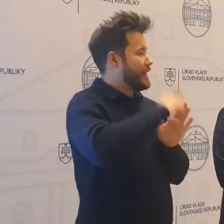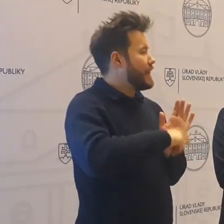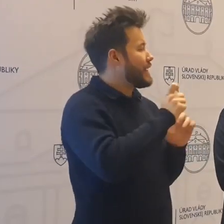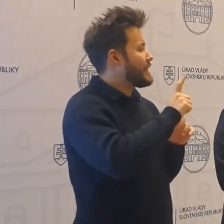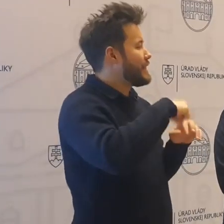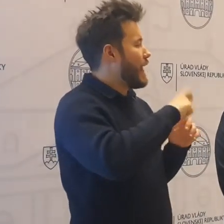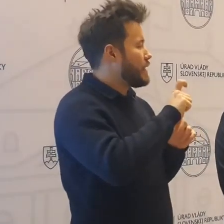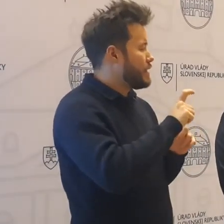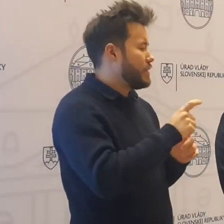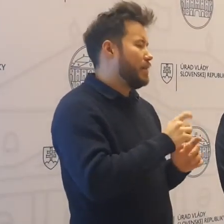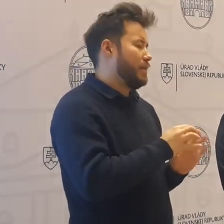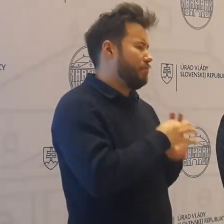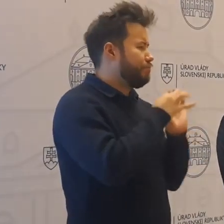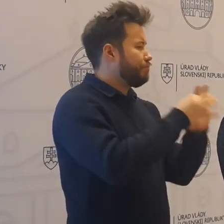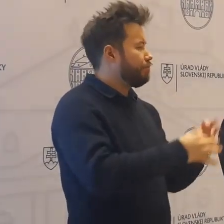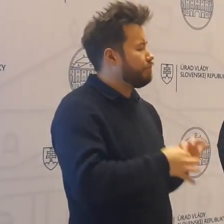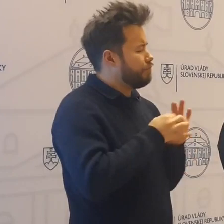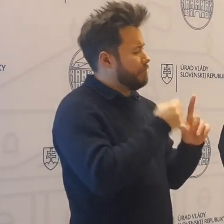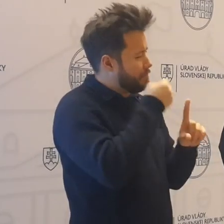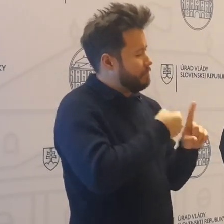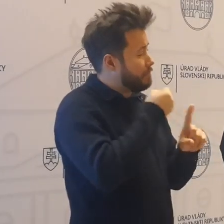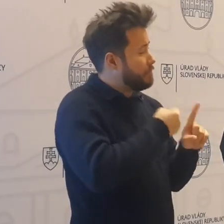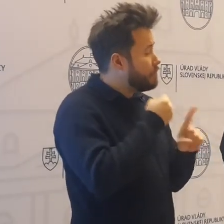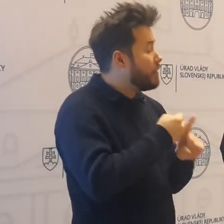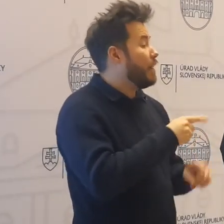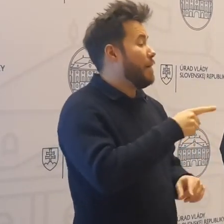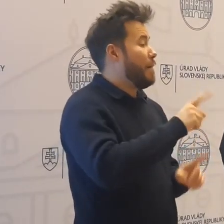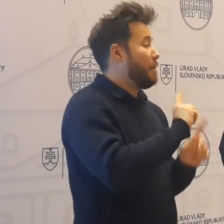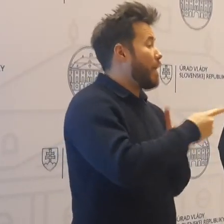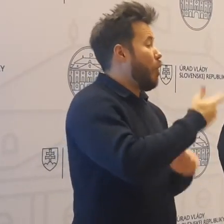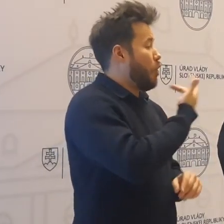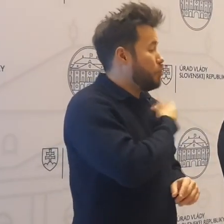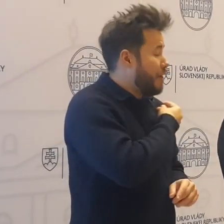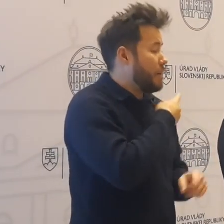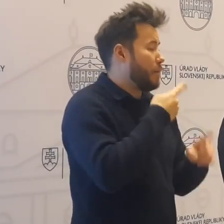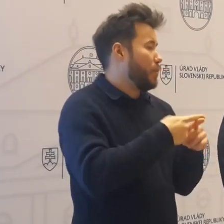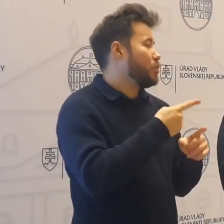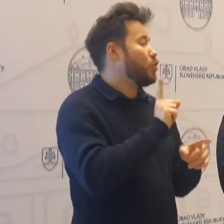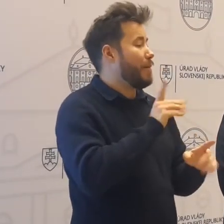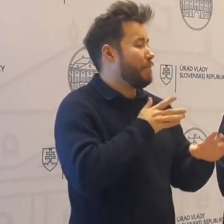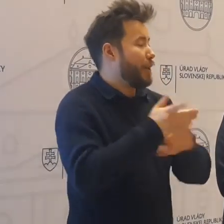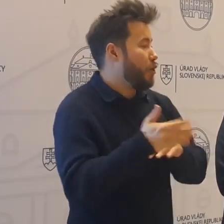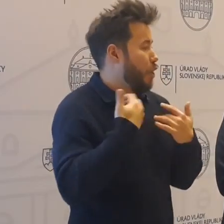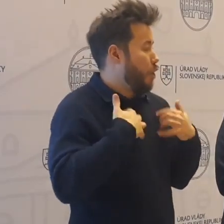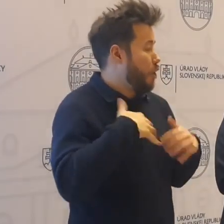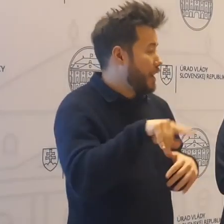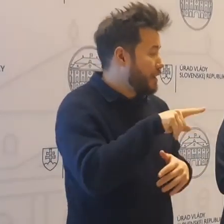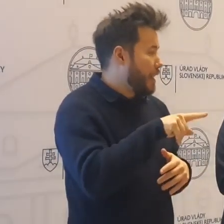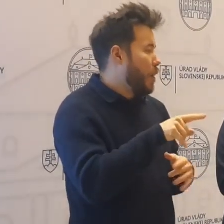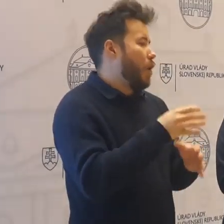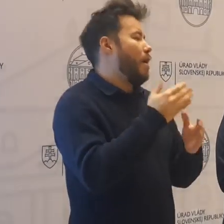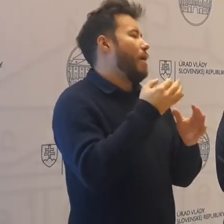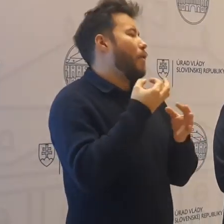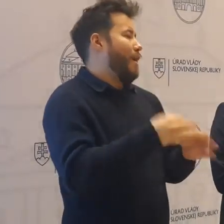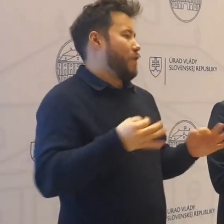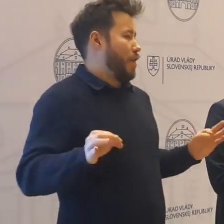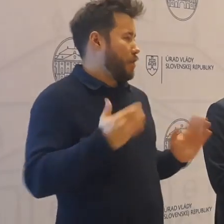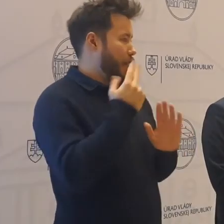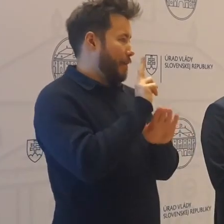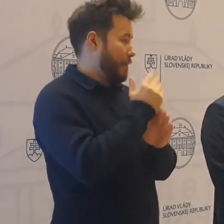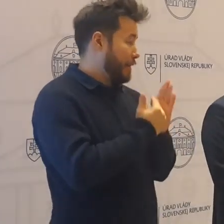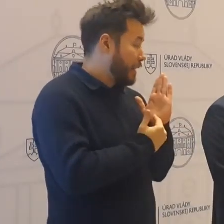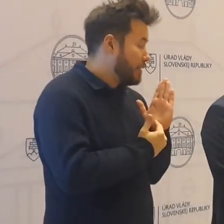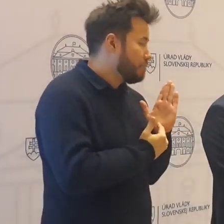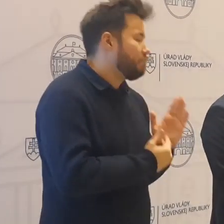uvoľnenia pre očkovaných a pre prekonaných a ja s týmto krokom súhlasím a som veľmi rád, že v tomto uznesení vlády sa to